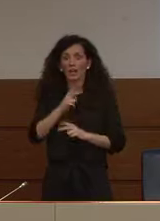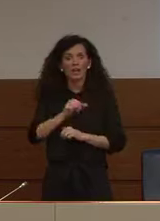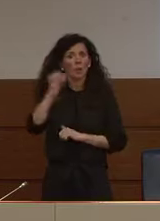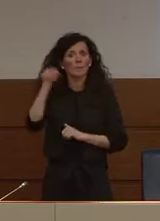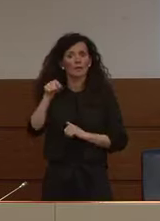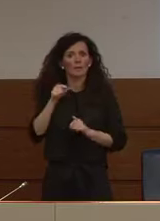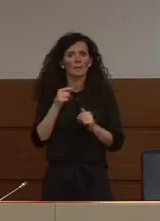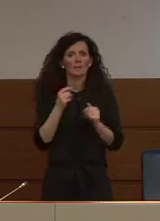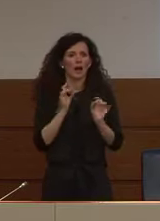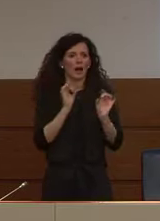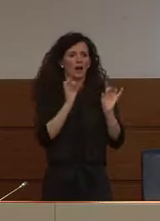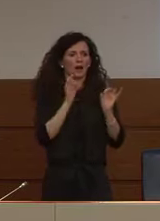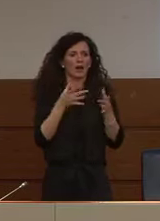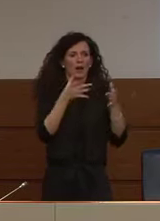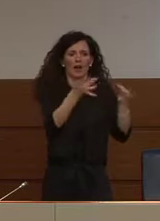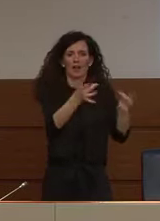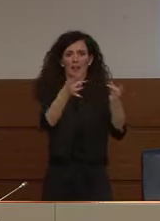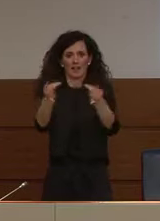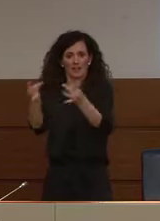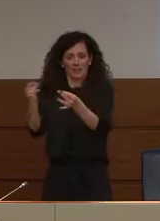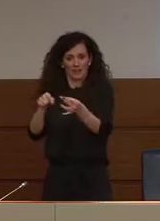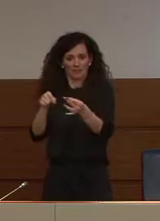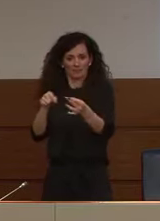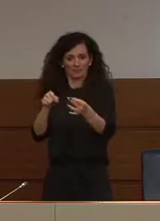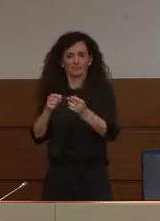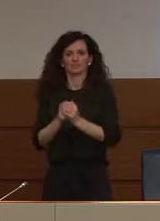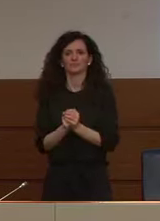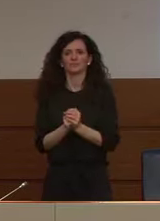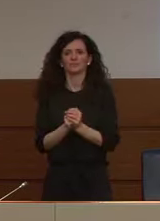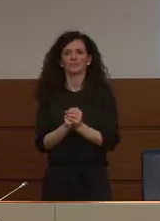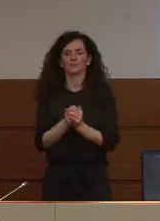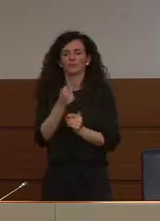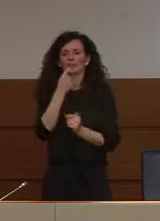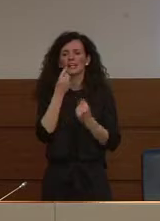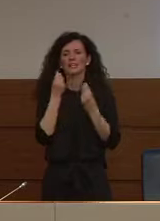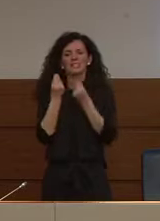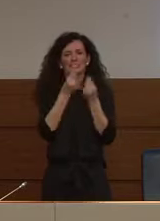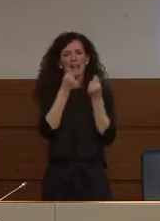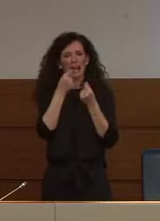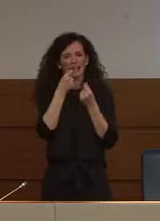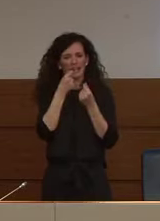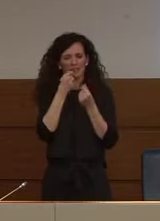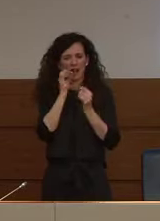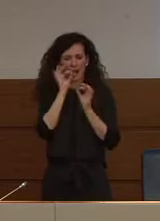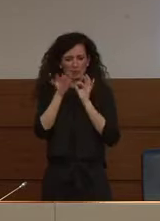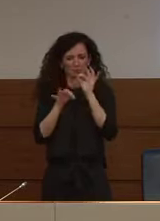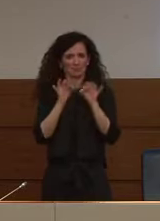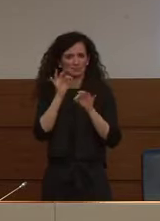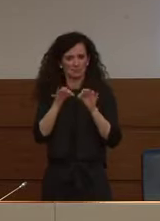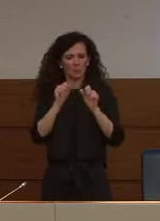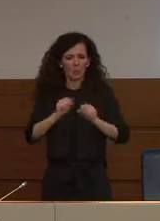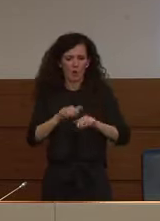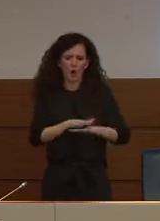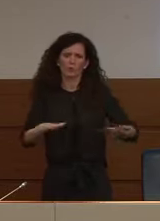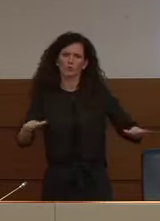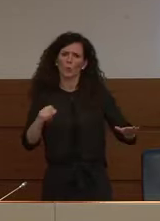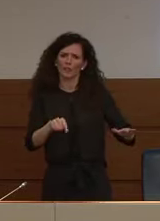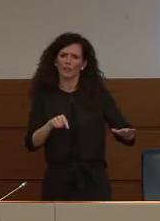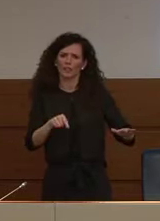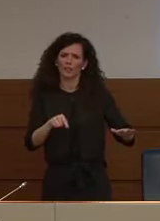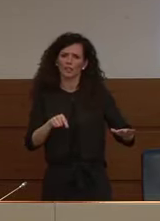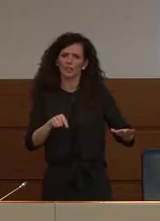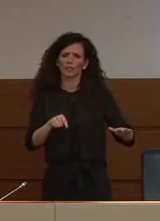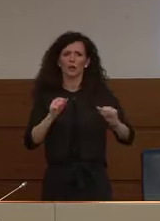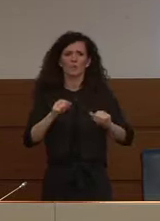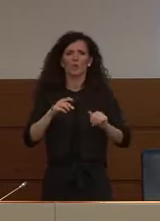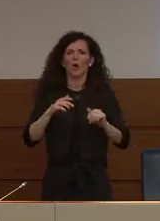'infezione virale che poi le goccioline di saliva cadendo su alcune superfici dei nostri